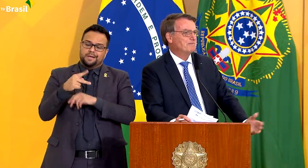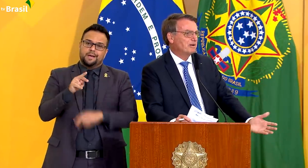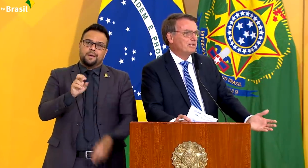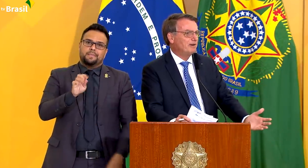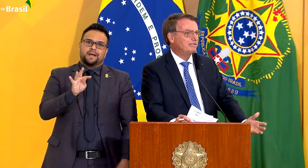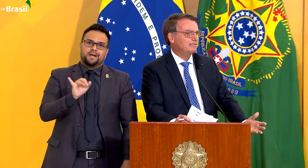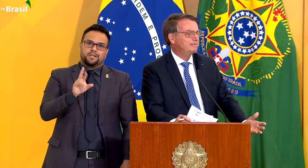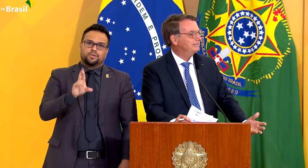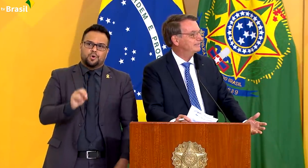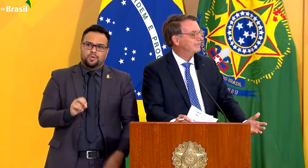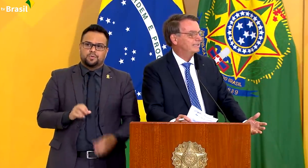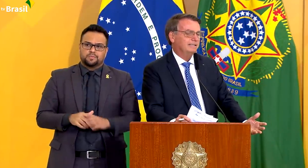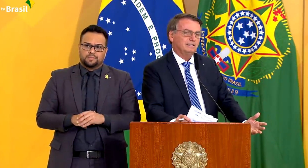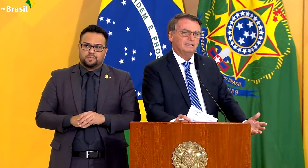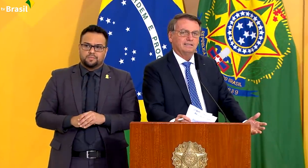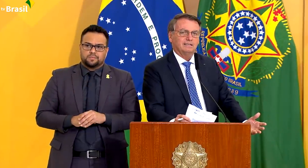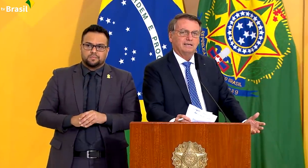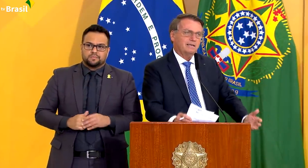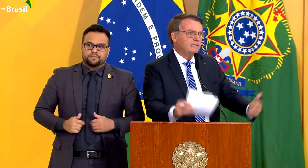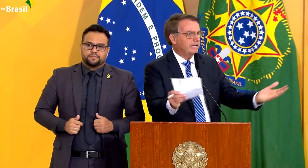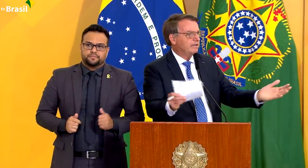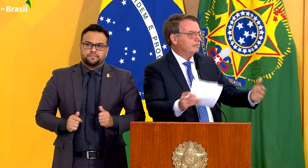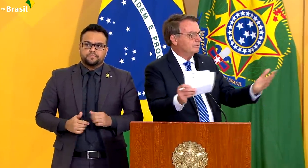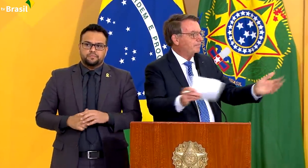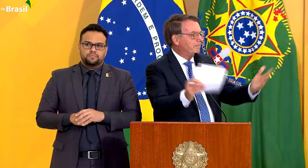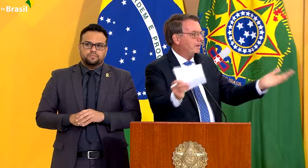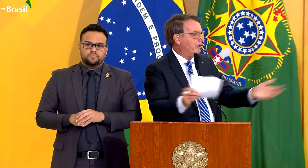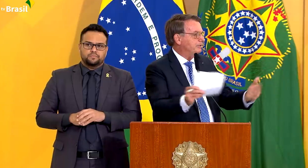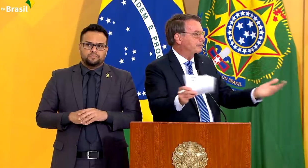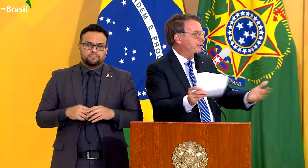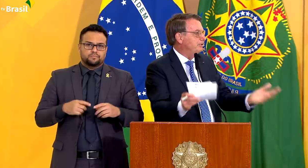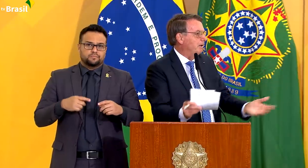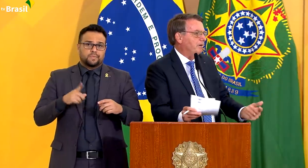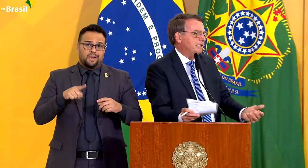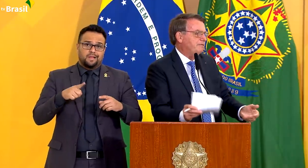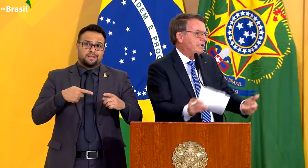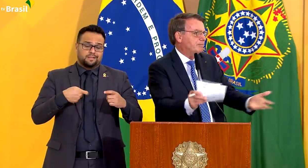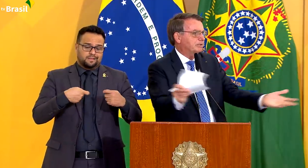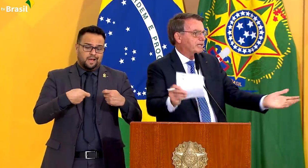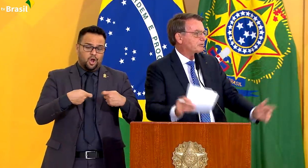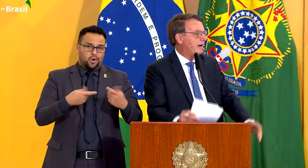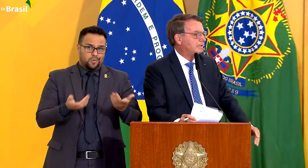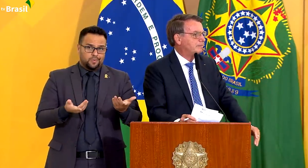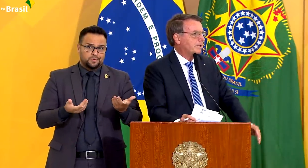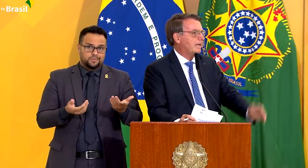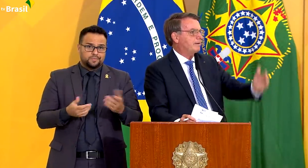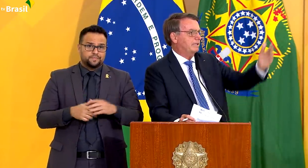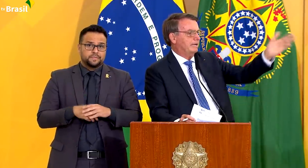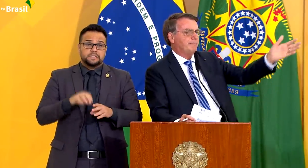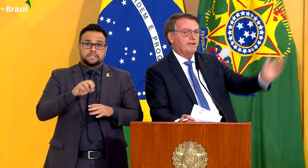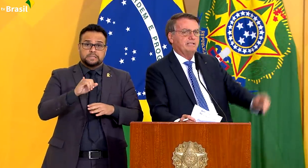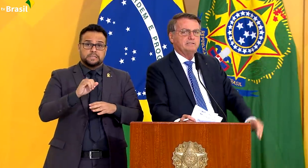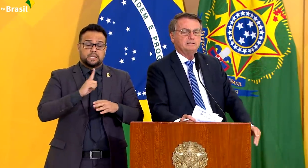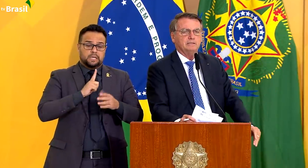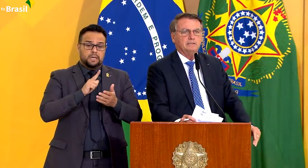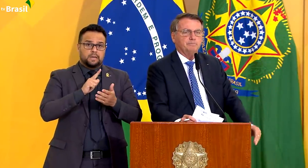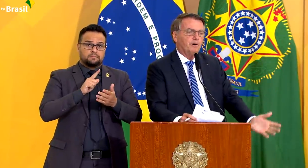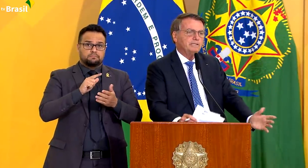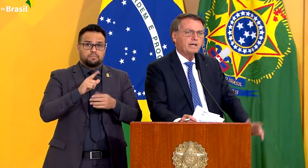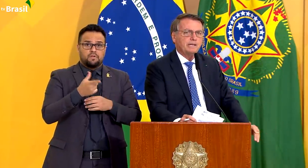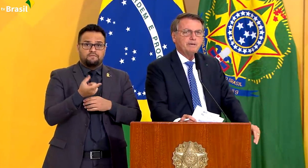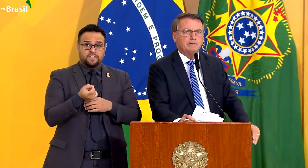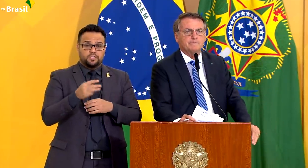Turminha, virou um negócio. Quem tem um papel de 20 milhões vende por 3, 4, porque sabe que lá na frente